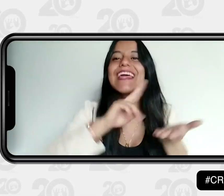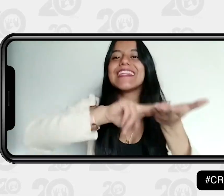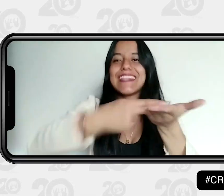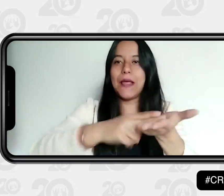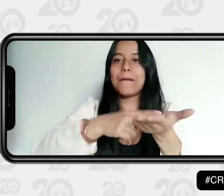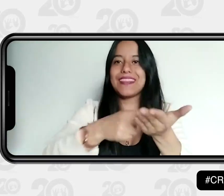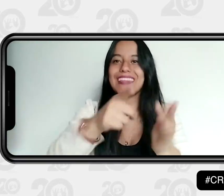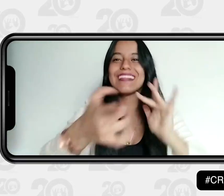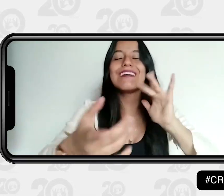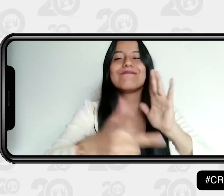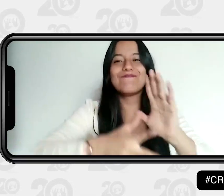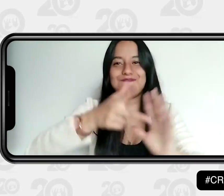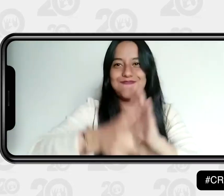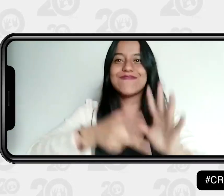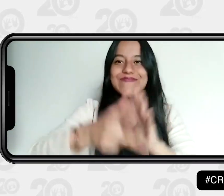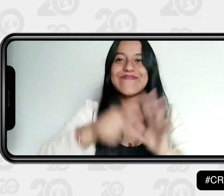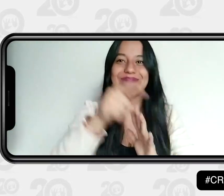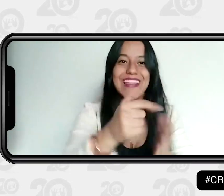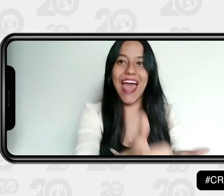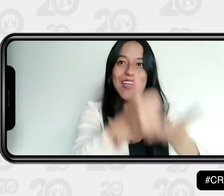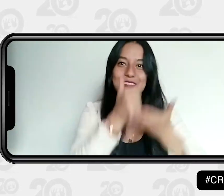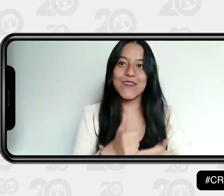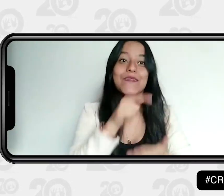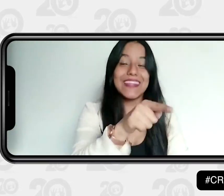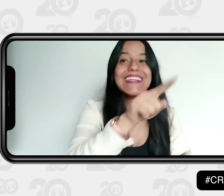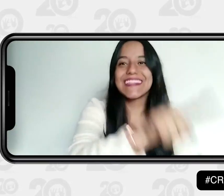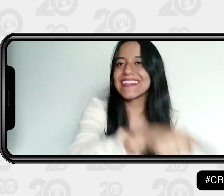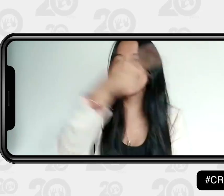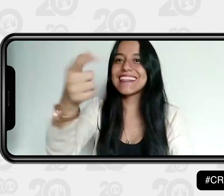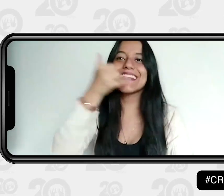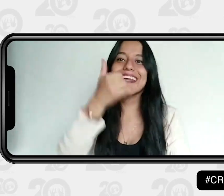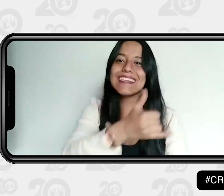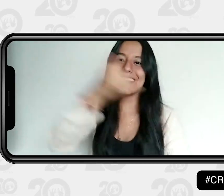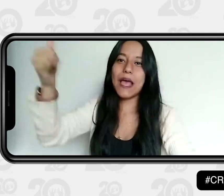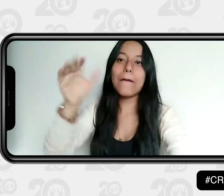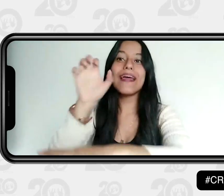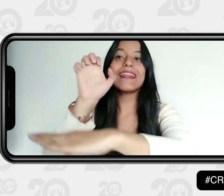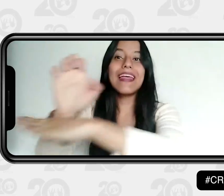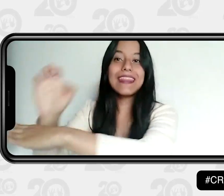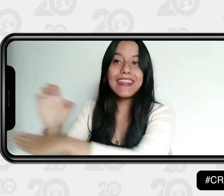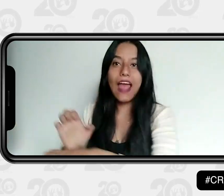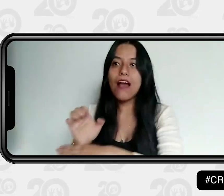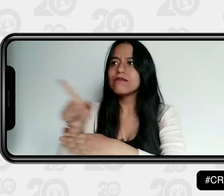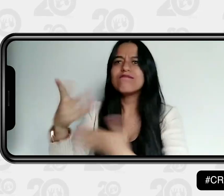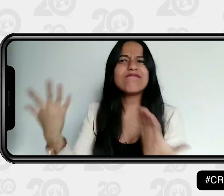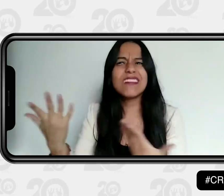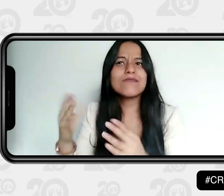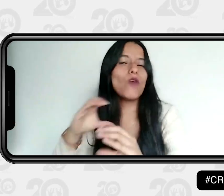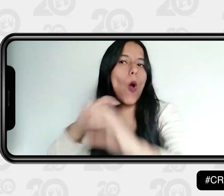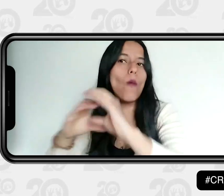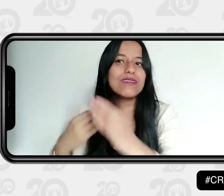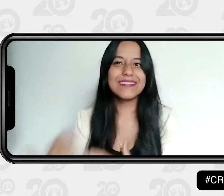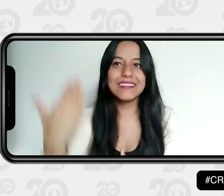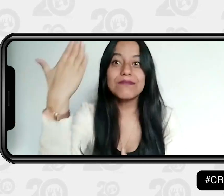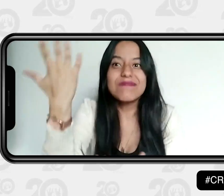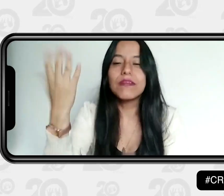a las diferentes entidades y me permite la comunicación. Sean entidades financieras, de salud, también temas